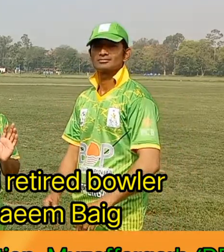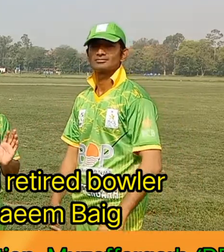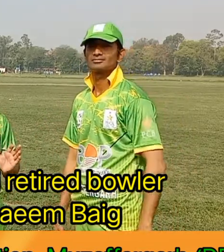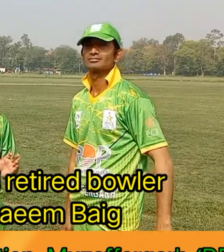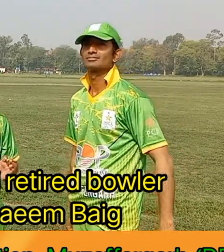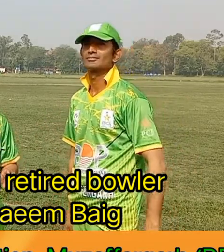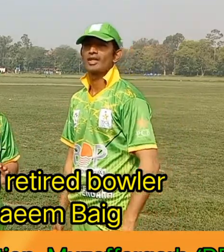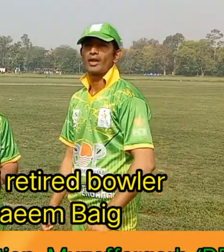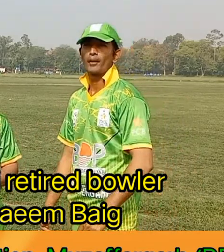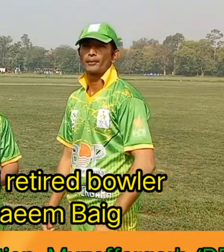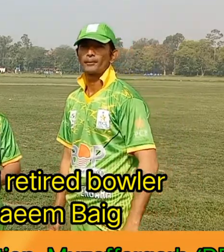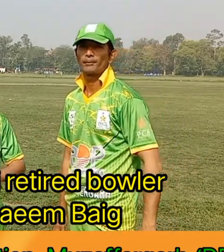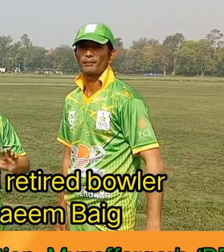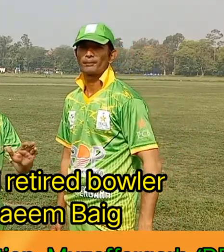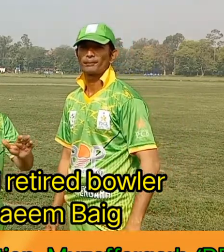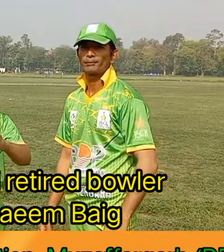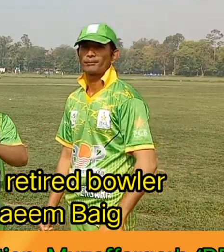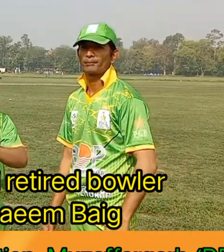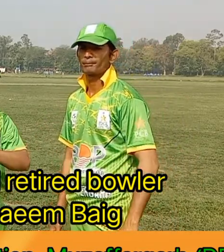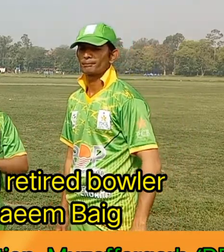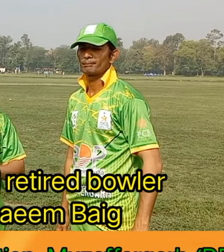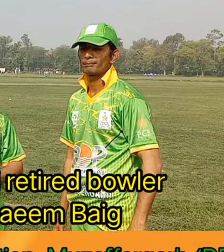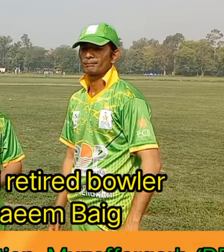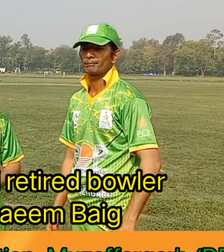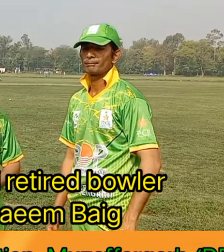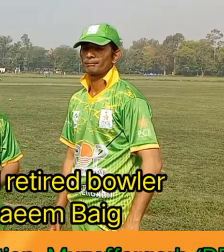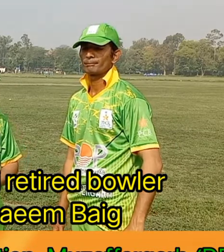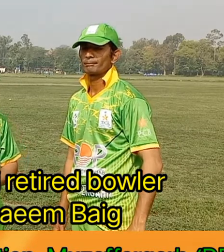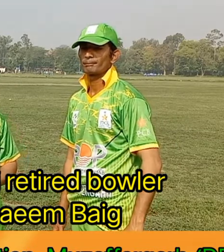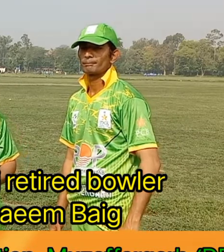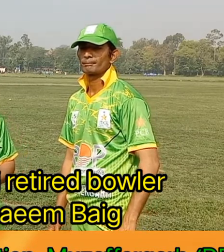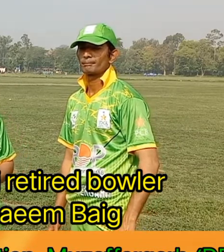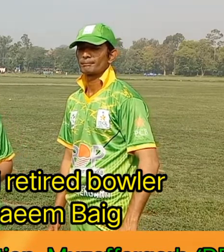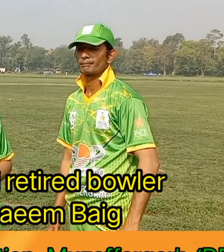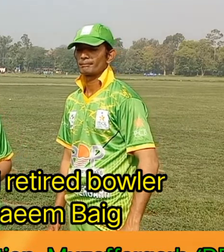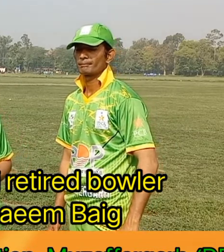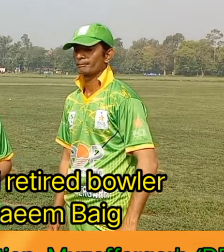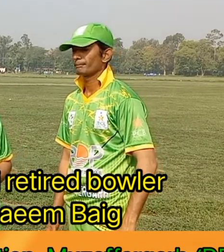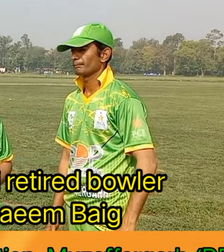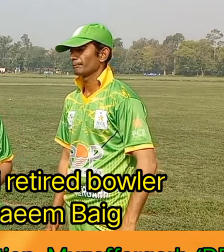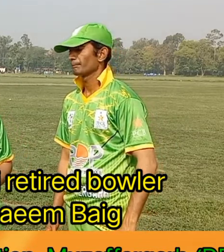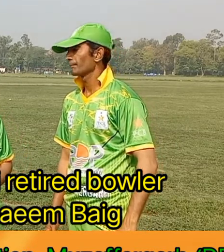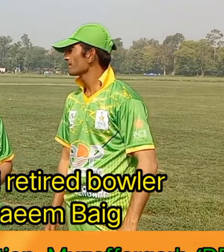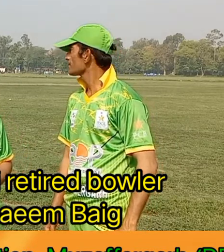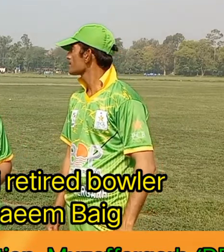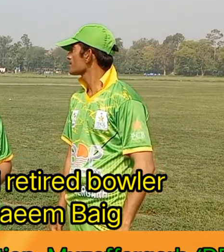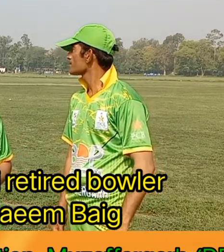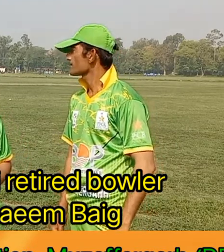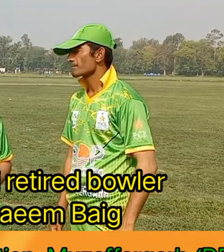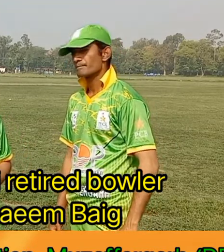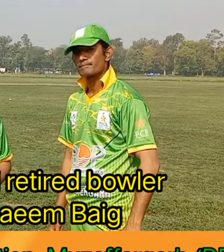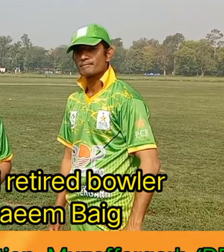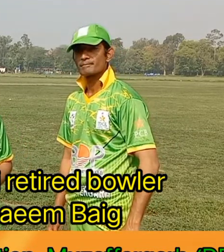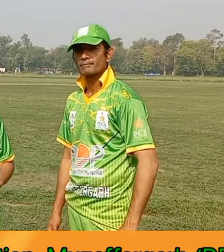ٹیمیں یہاں موجود تھی وہ بھی بڑے بڑے شہروں کی موجود تھی تو انشاءاللہ ملتے ہیں نیکسٹ ویڈیو میں اپنی دعاوں میں یاد رکھیں